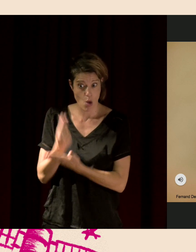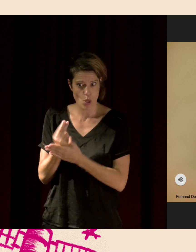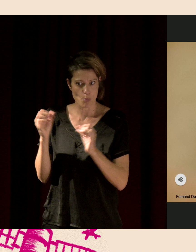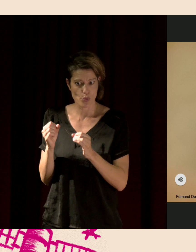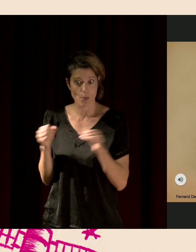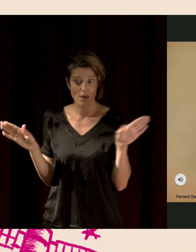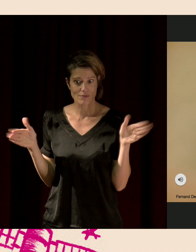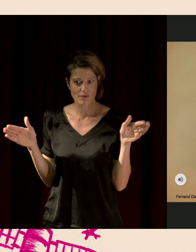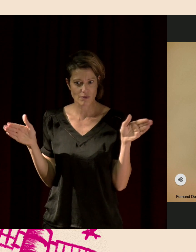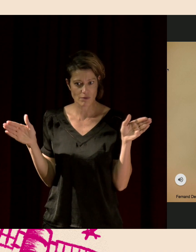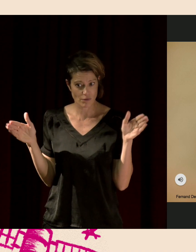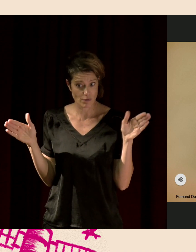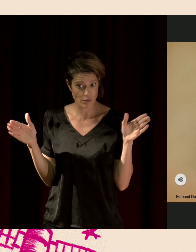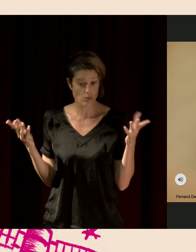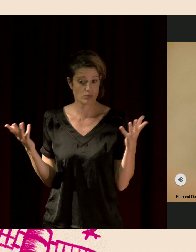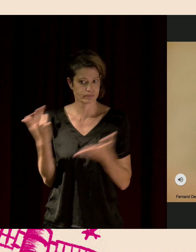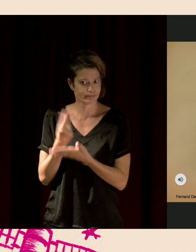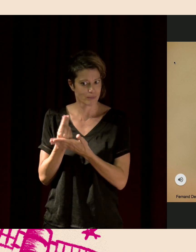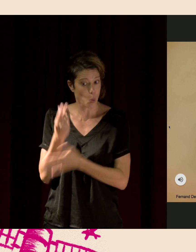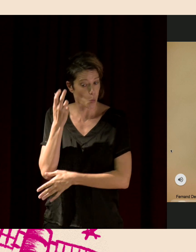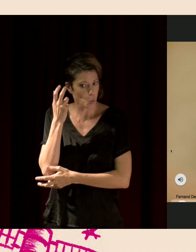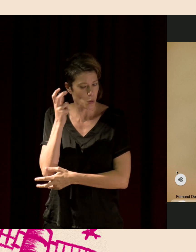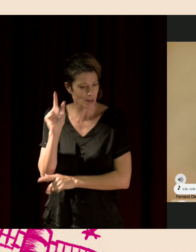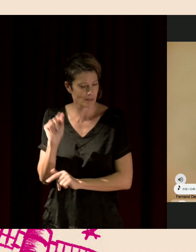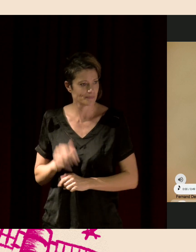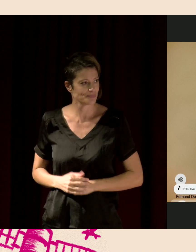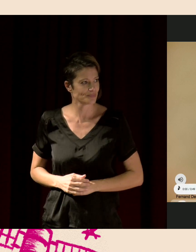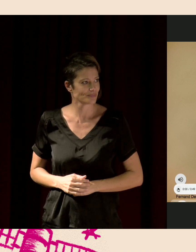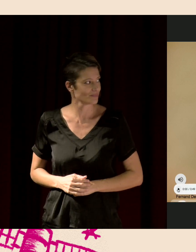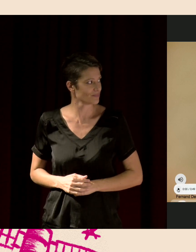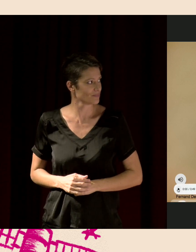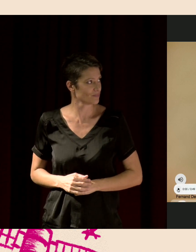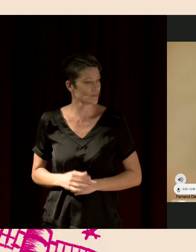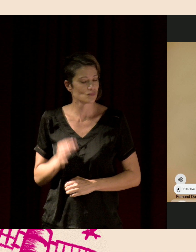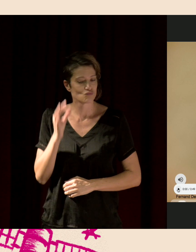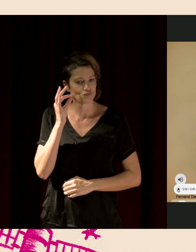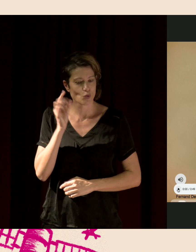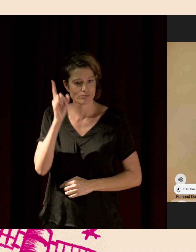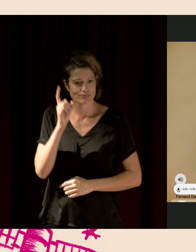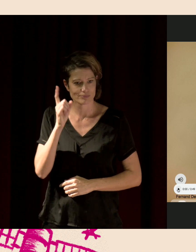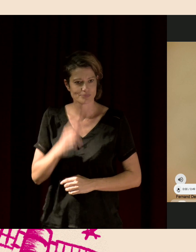aussi. Je vais vous faire écouter un bourdonnement d'insectes, enregistré par Fernand Roussen.